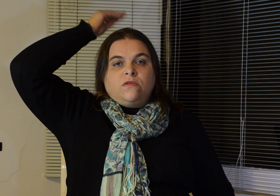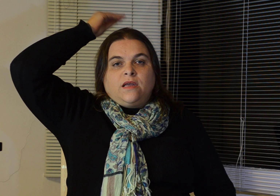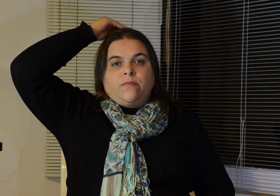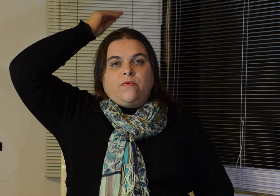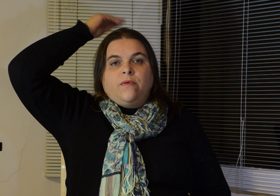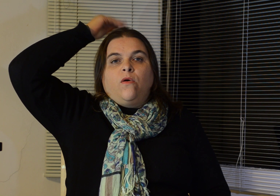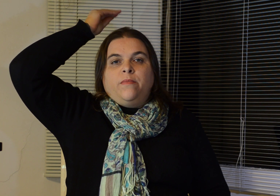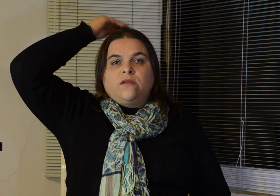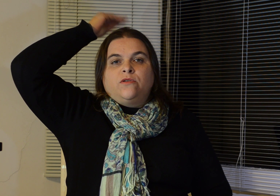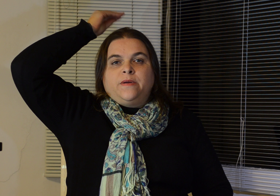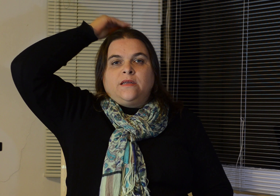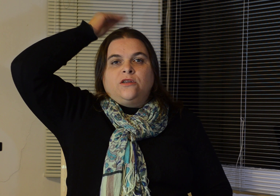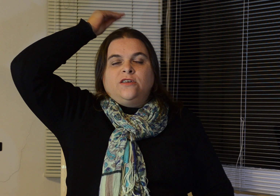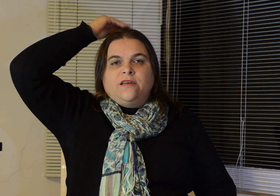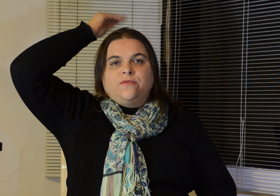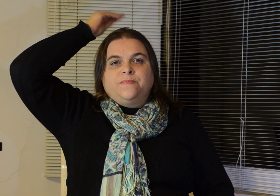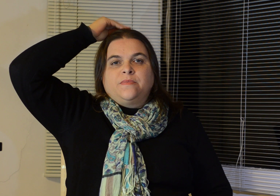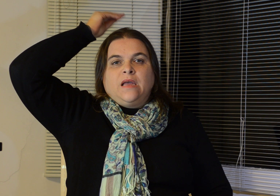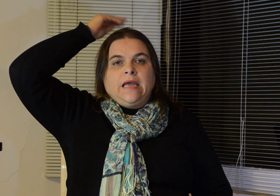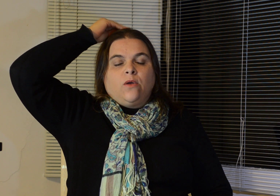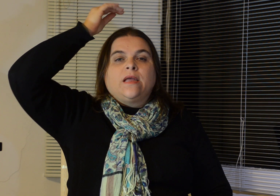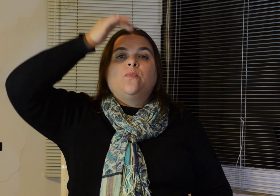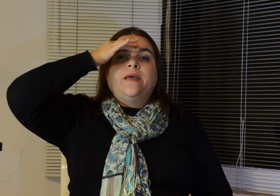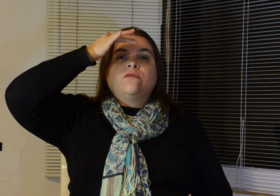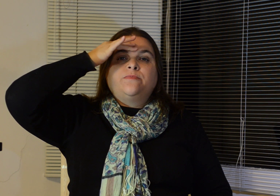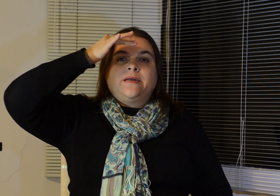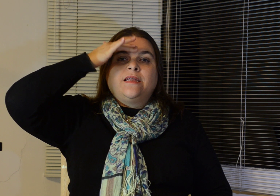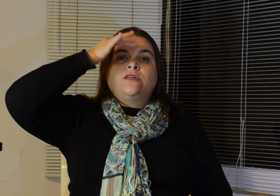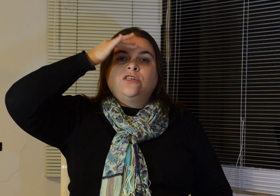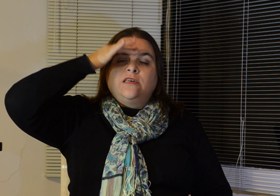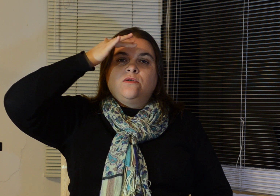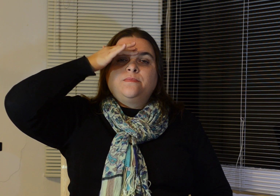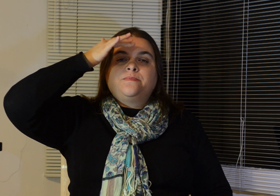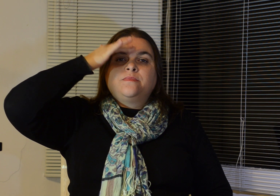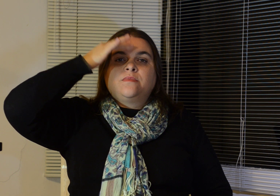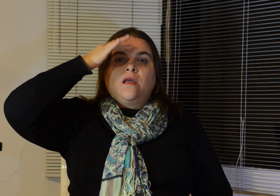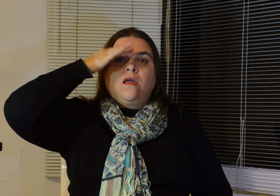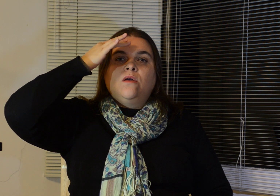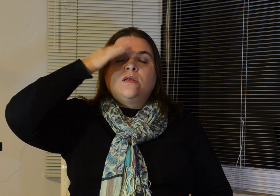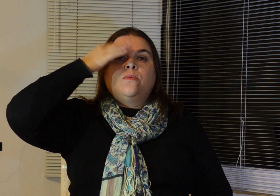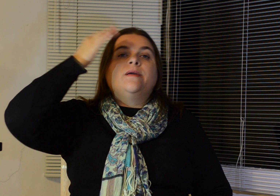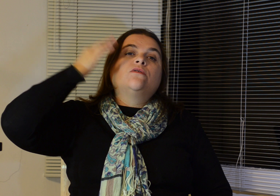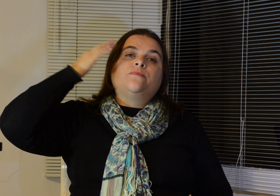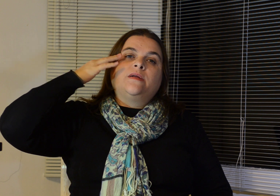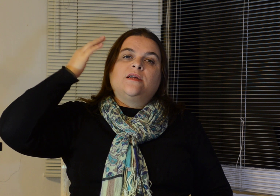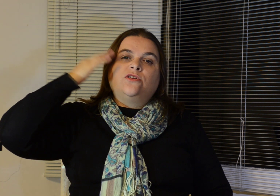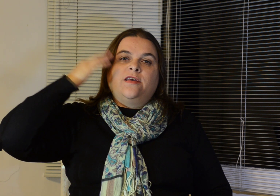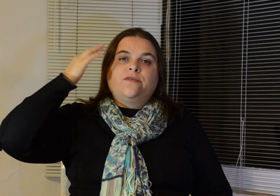tempo. O medo de perder dinheiro. Eu tenho medo de perder dinheiro. Eu tenho medo de perder dinheiro.